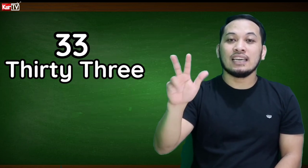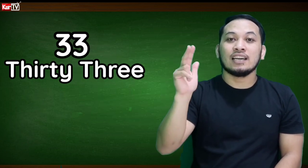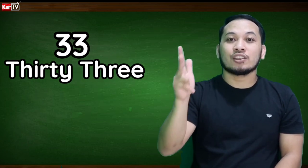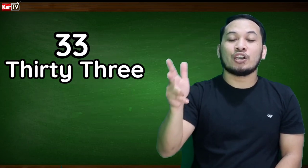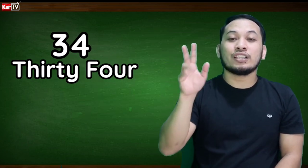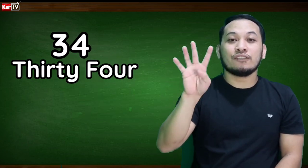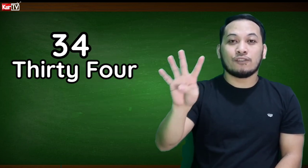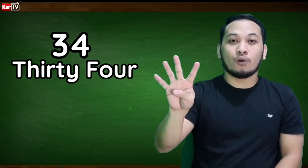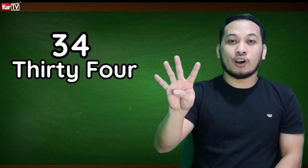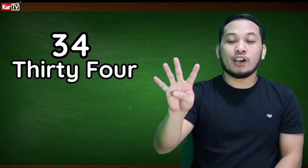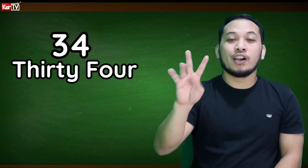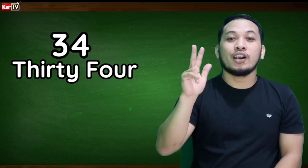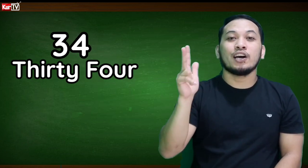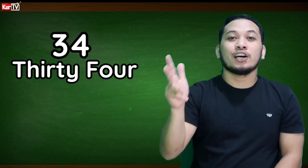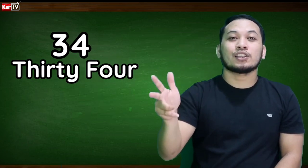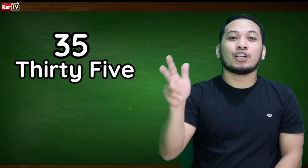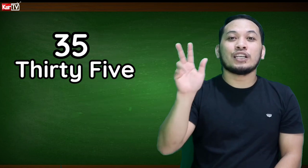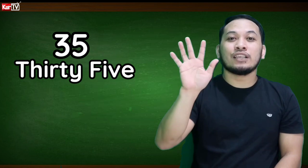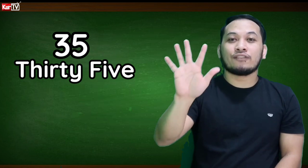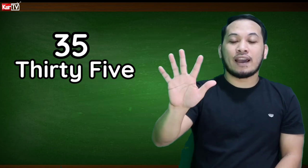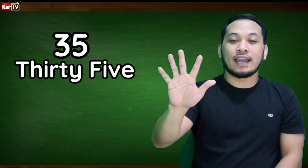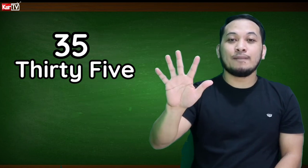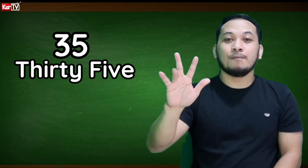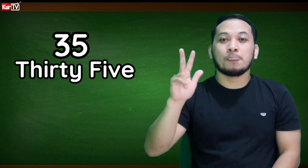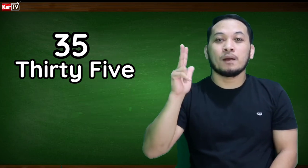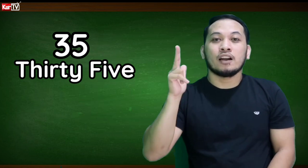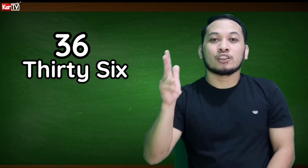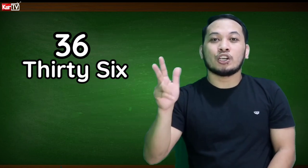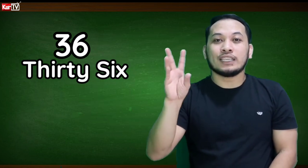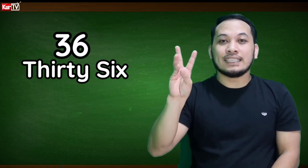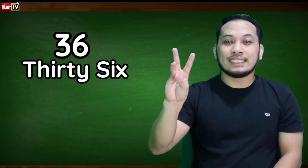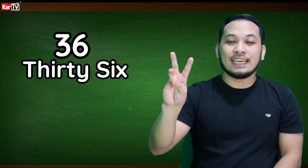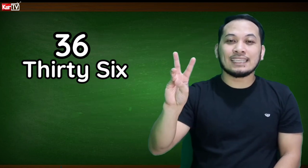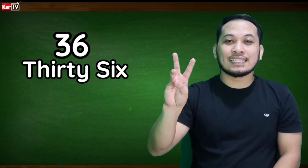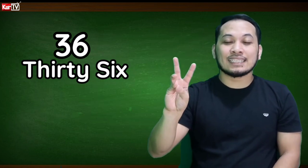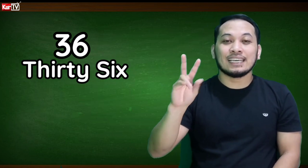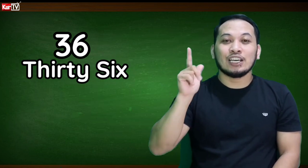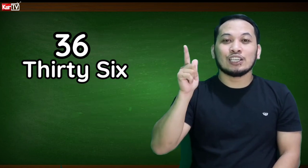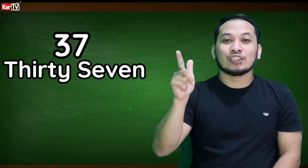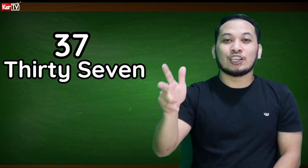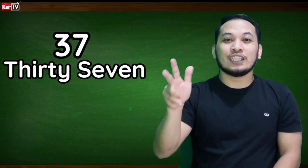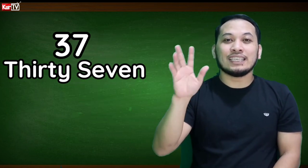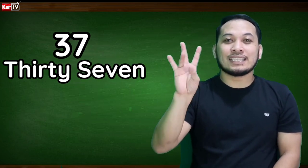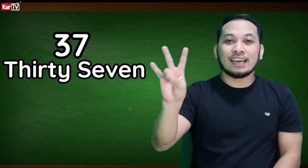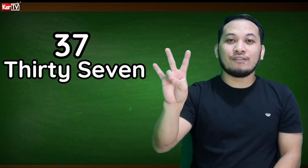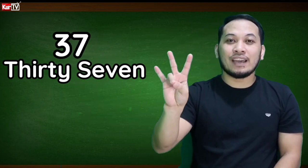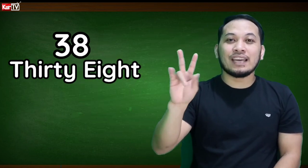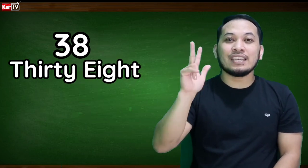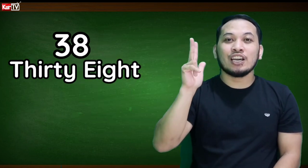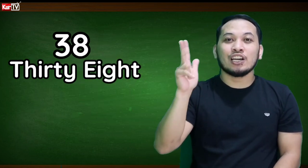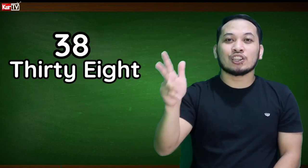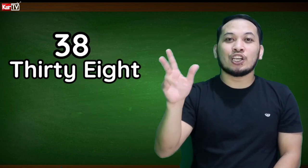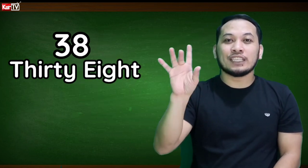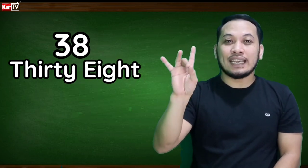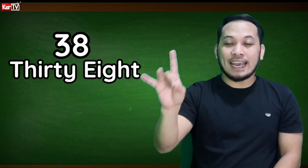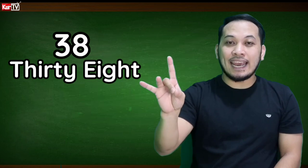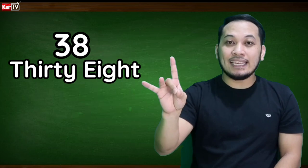34, 35, 36, 37, 38,